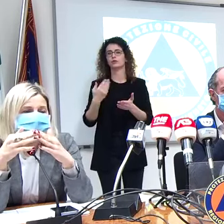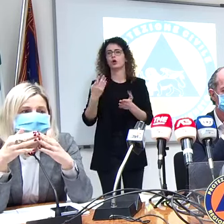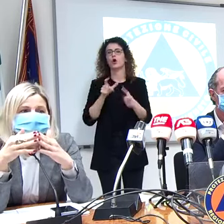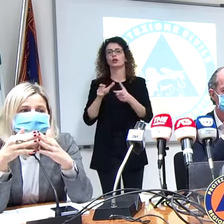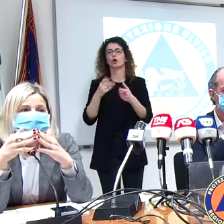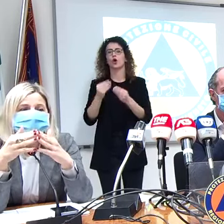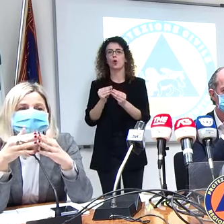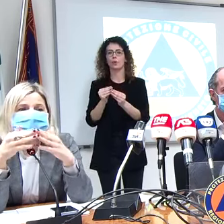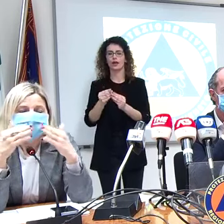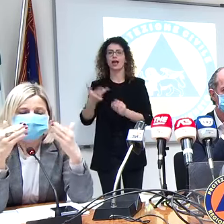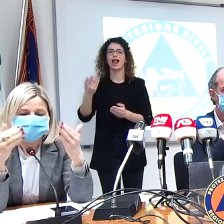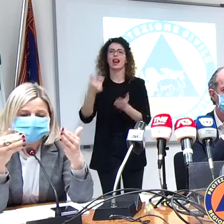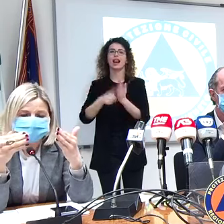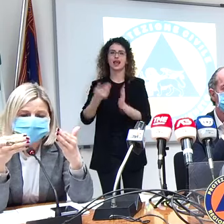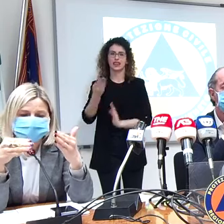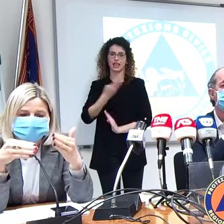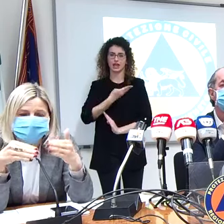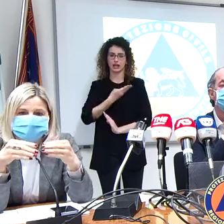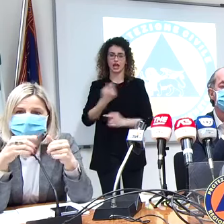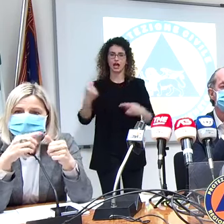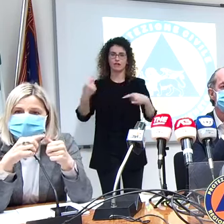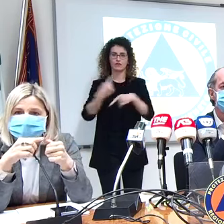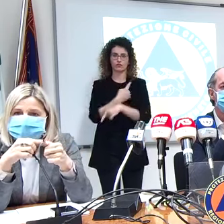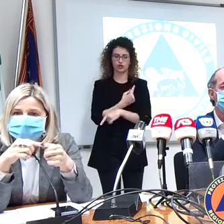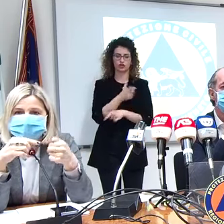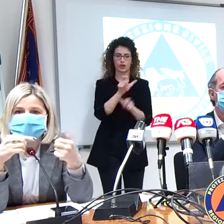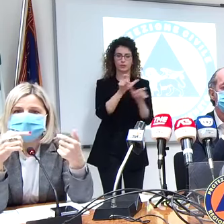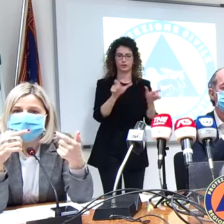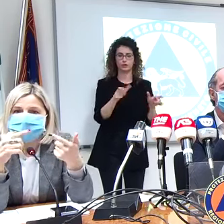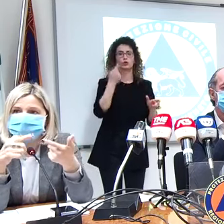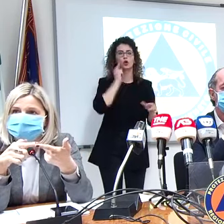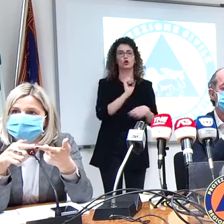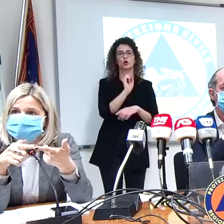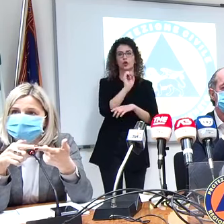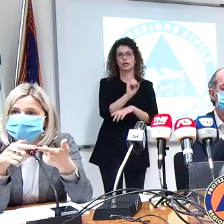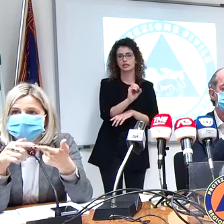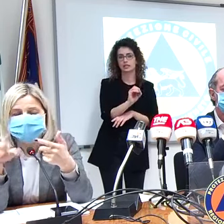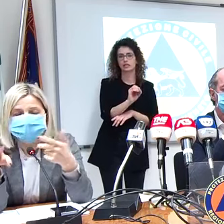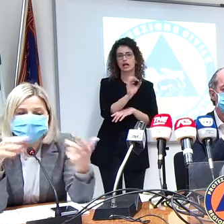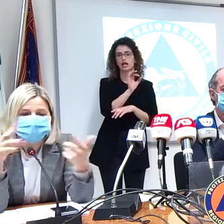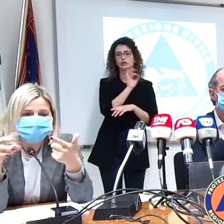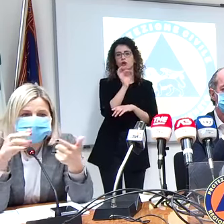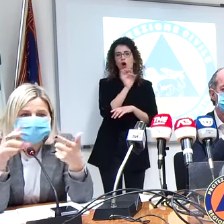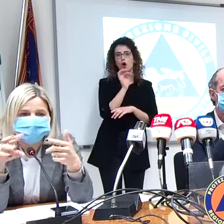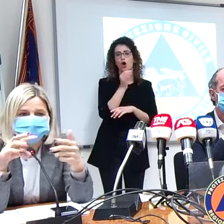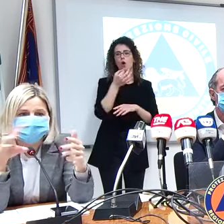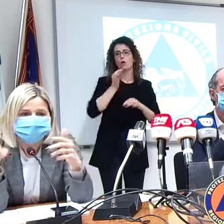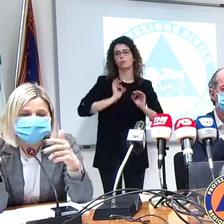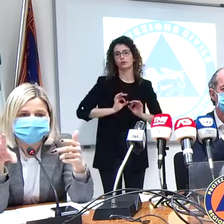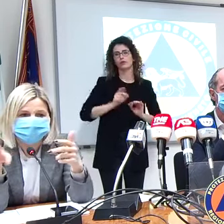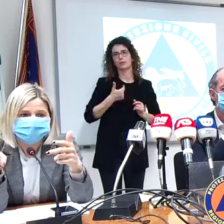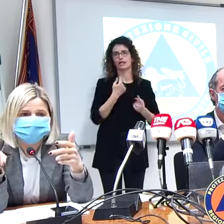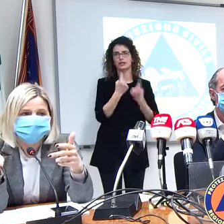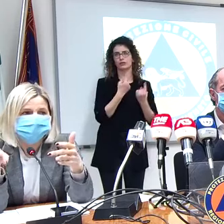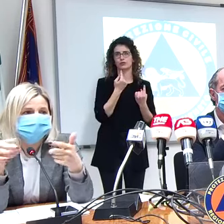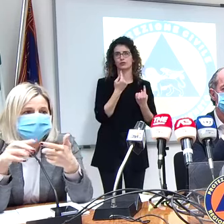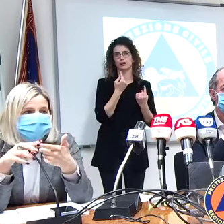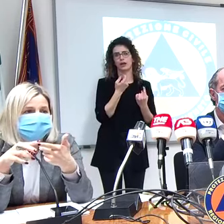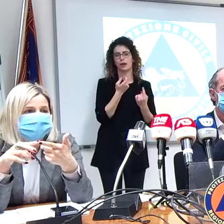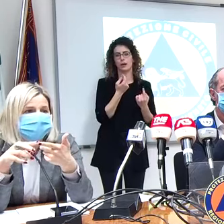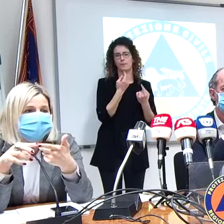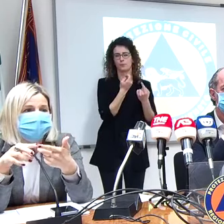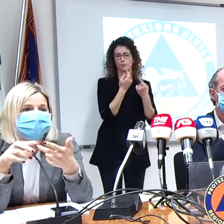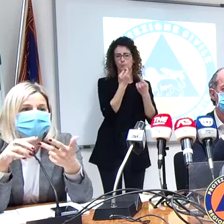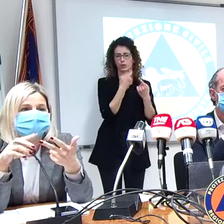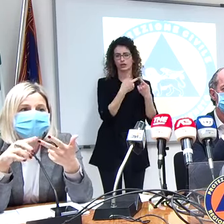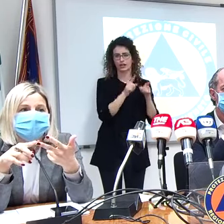sono stati chiamati in, non so, gli insegnanti, piuttosto che a forze dell'ordine, poi un po' particolare, perché abbiamo dato in quantitativo anche